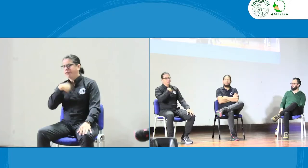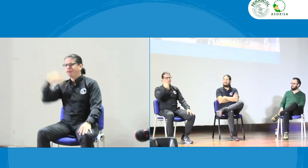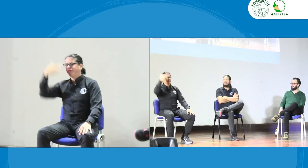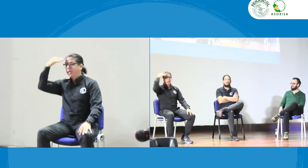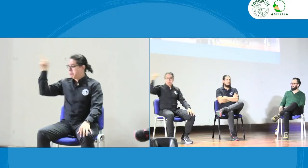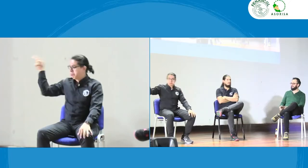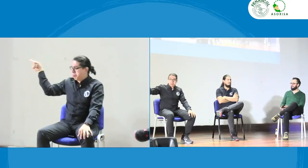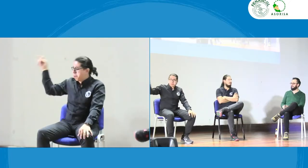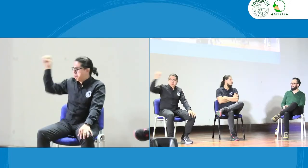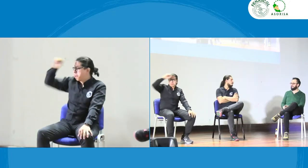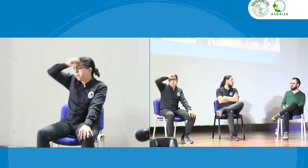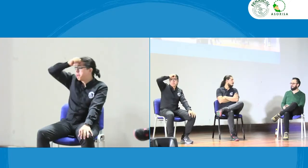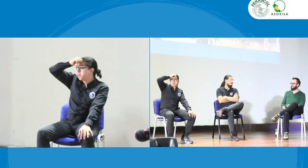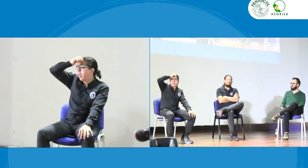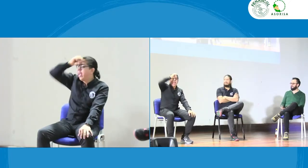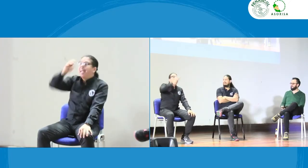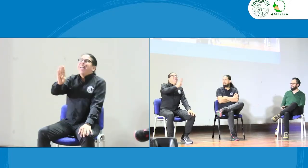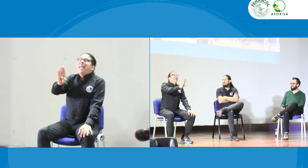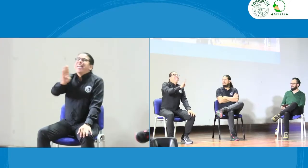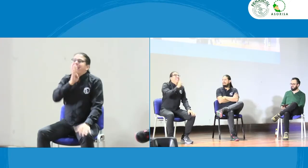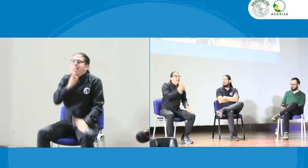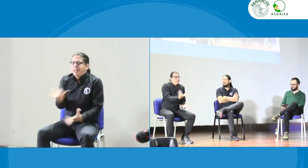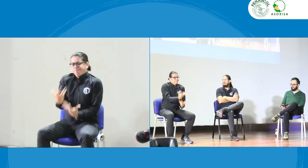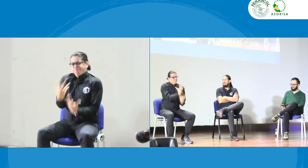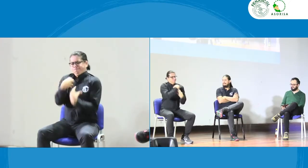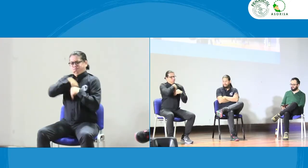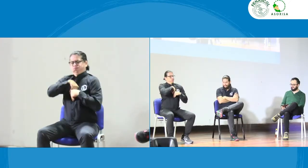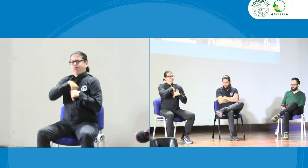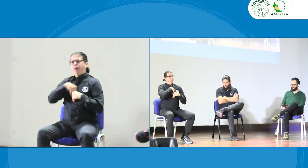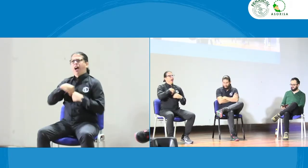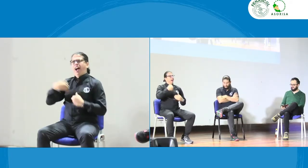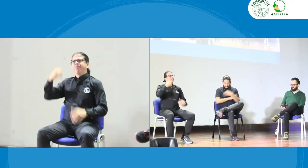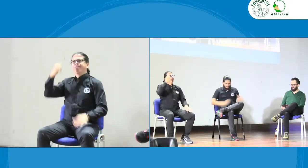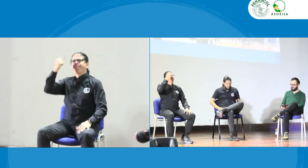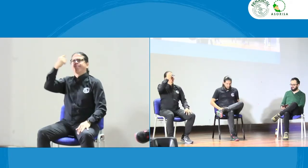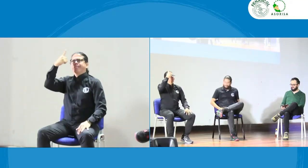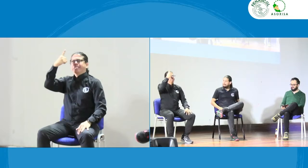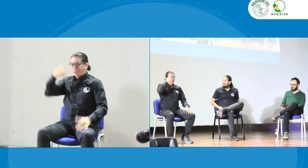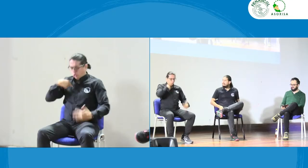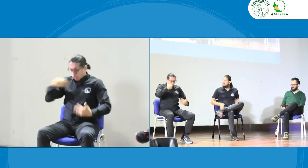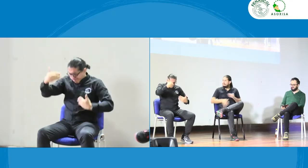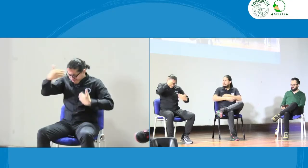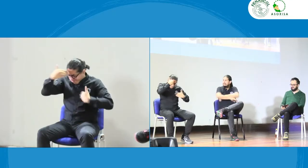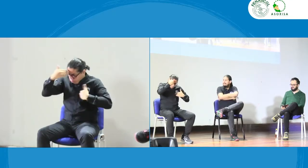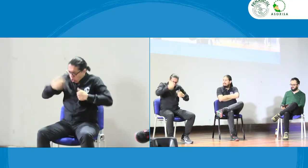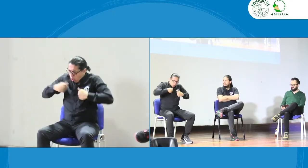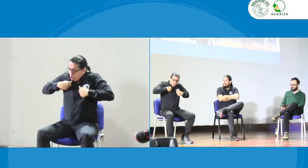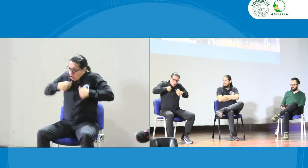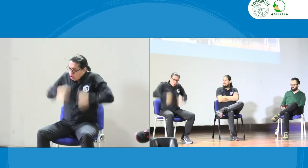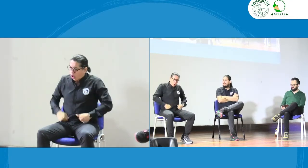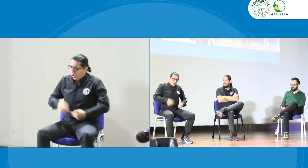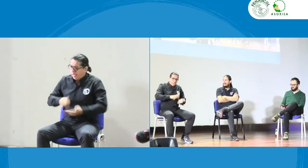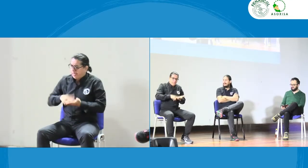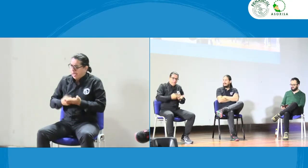y la entidad no va a decir no es que él es un intérprete que tal vez no puede ejercer todo esto quien tiene ese